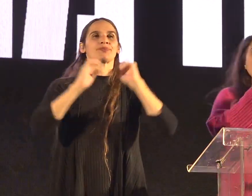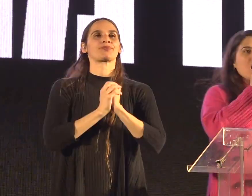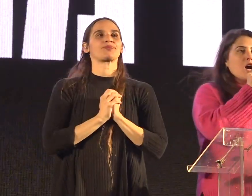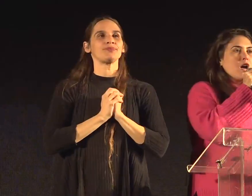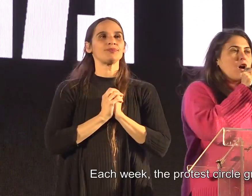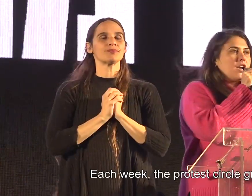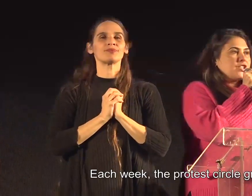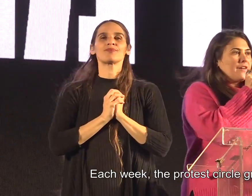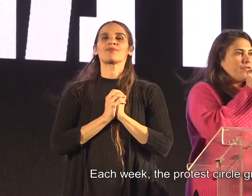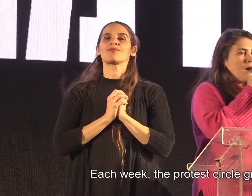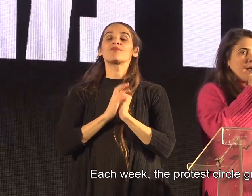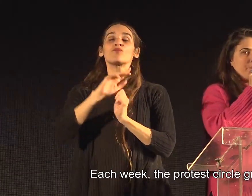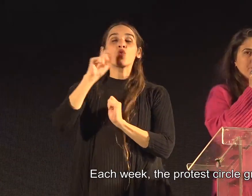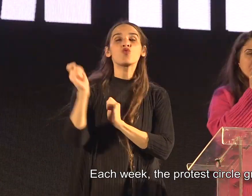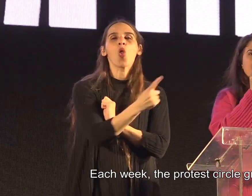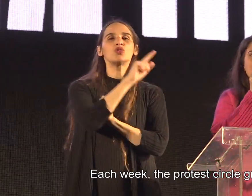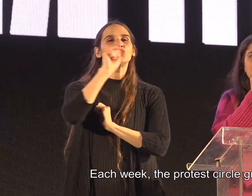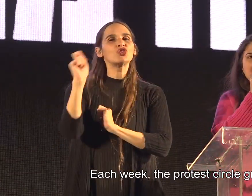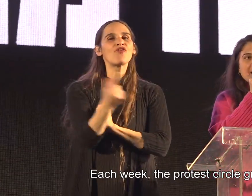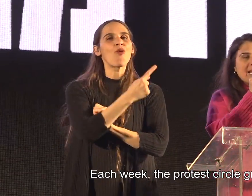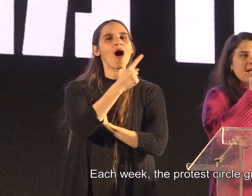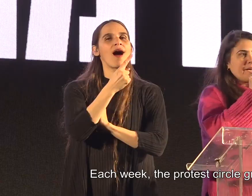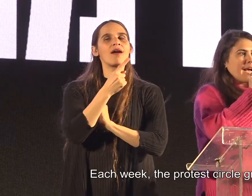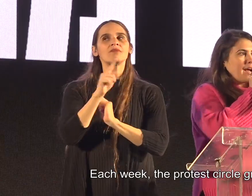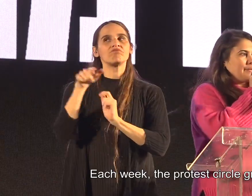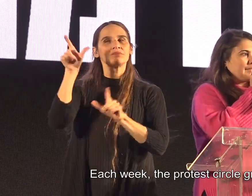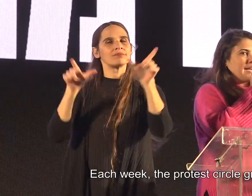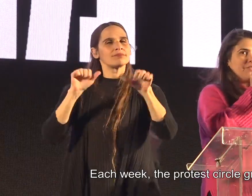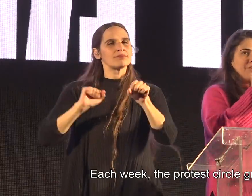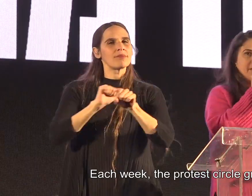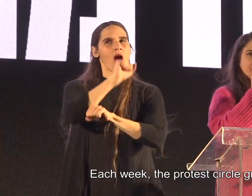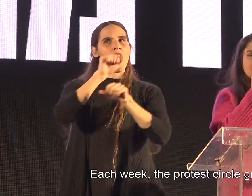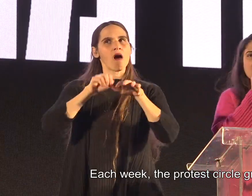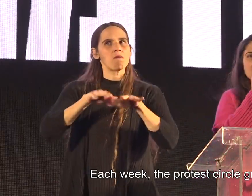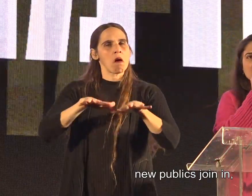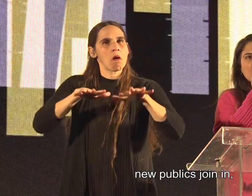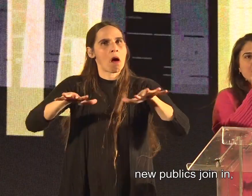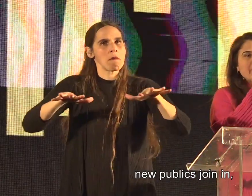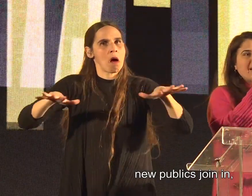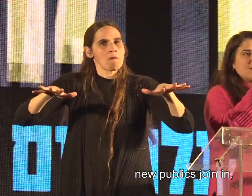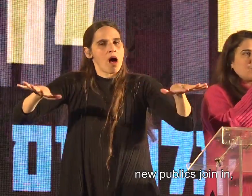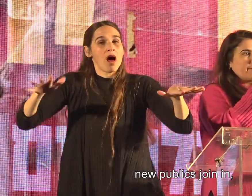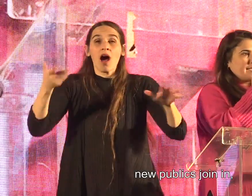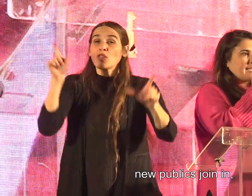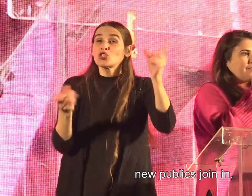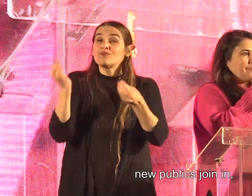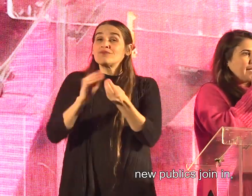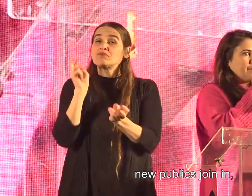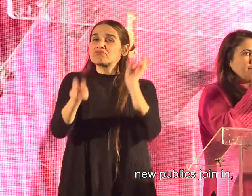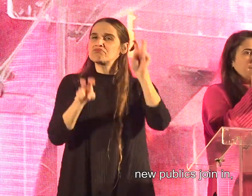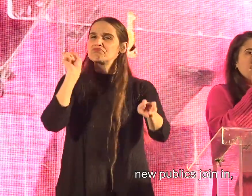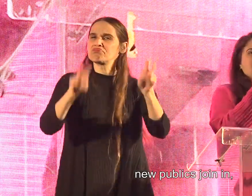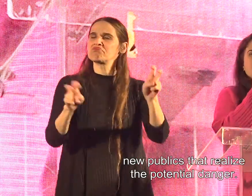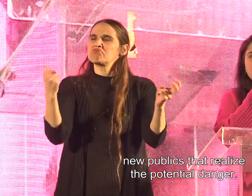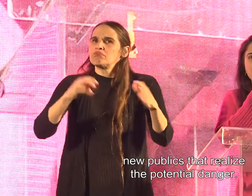כל שבוע מעגלי המחאה מתרחבים ציבורים חדשים מצטרפים